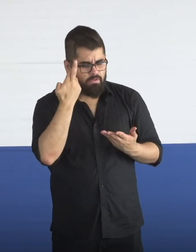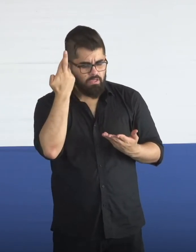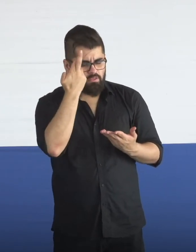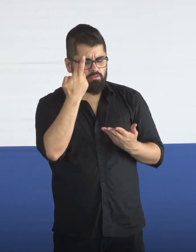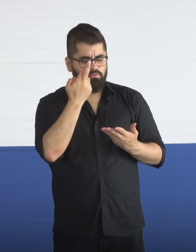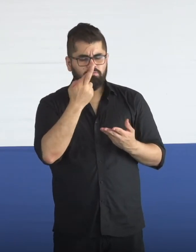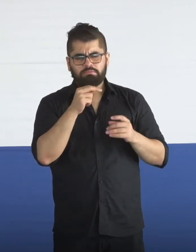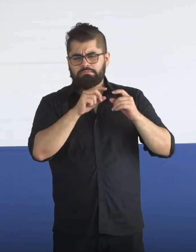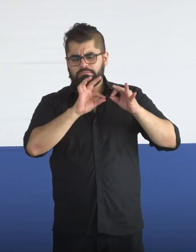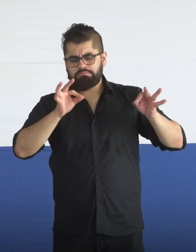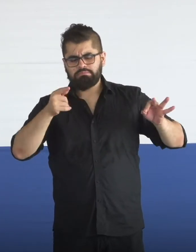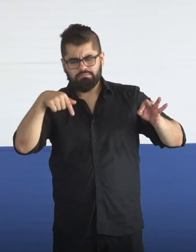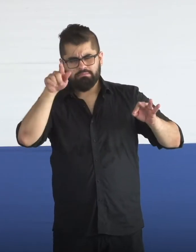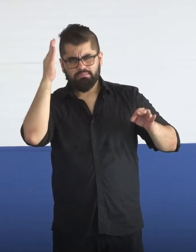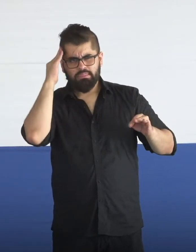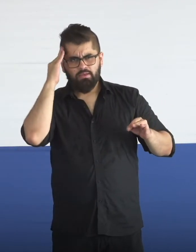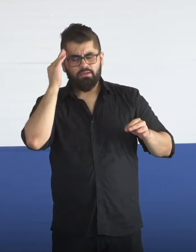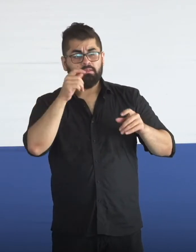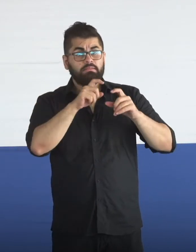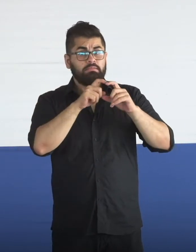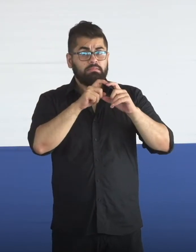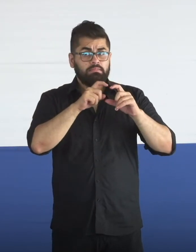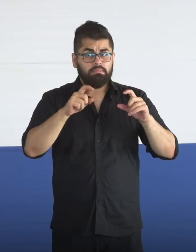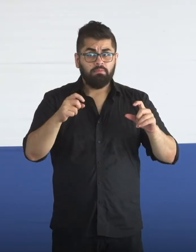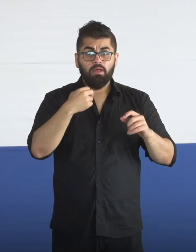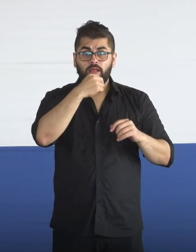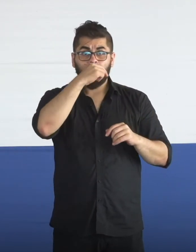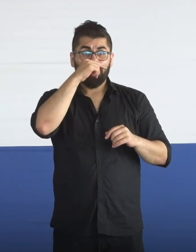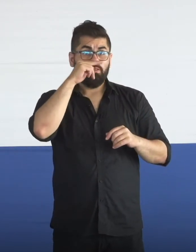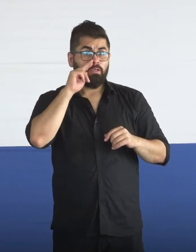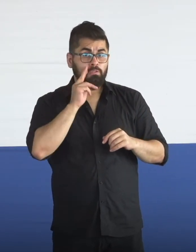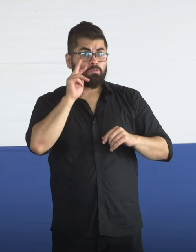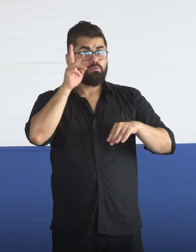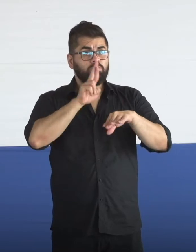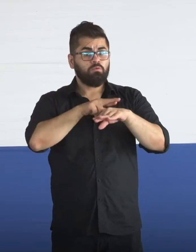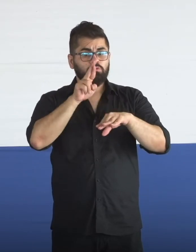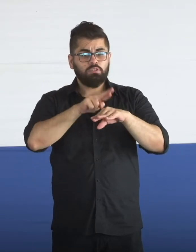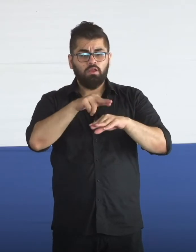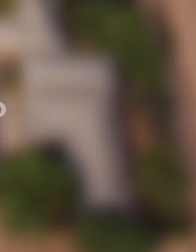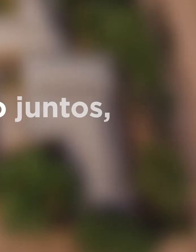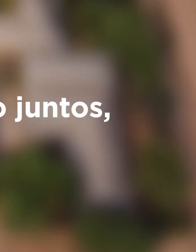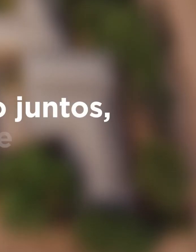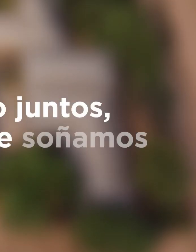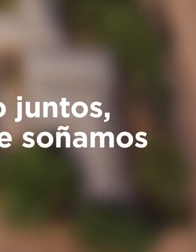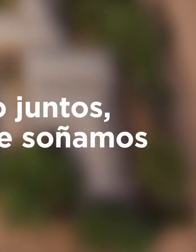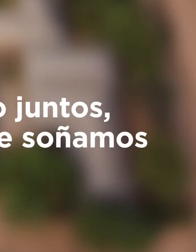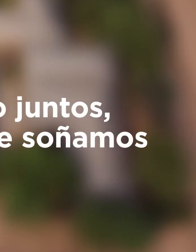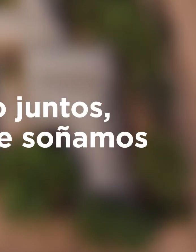que ya es un eslogan en estas tres décadas de que la educación es un compromiso de todos.